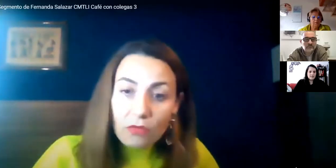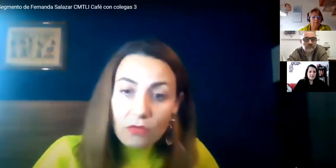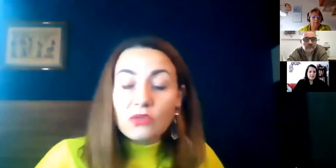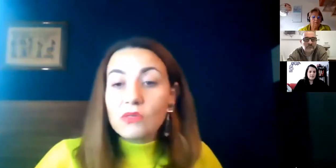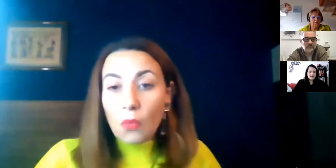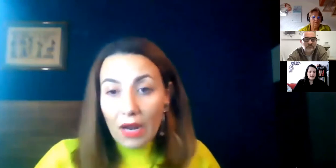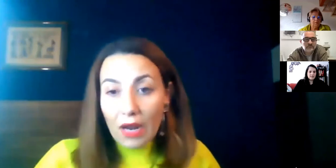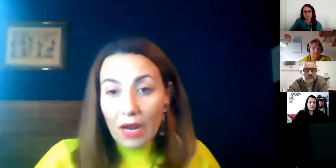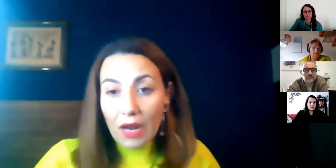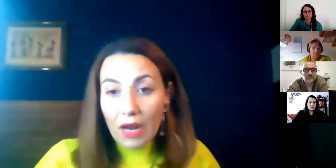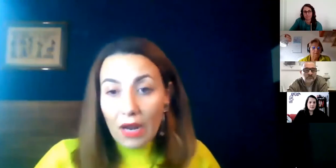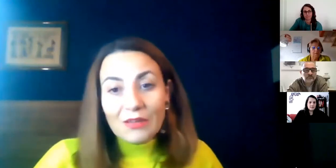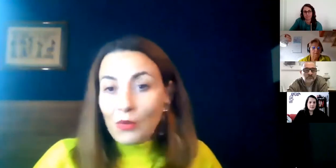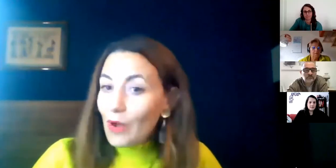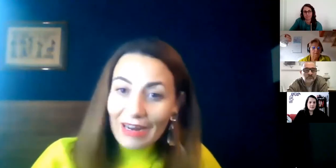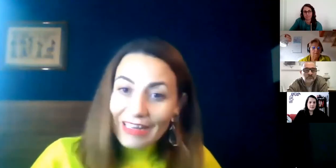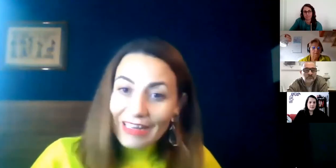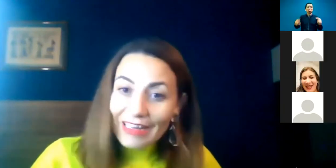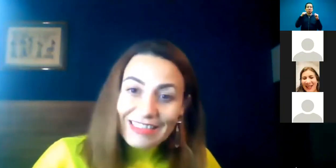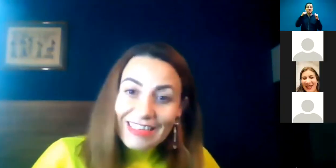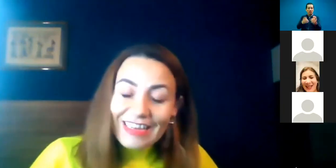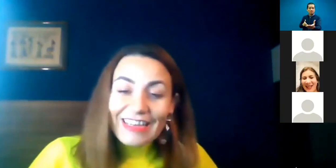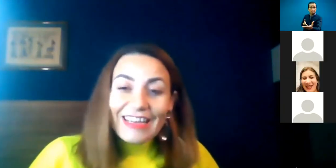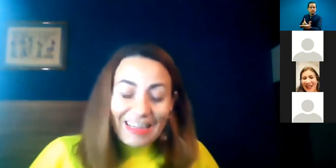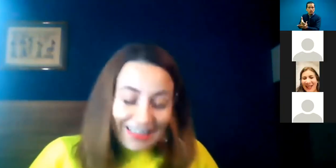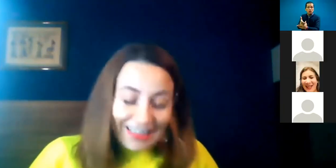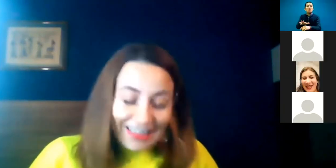% de los cuales no hablan inglés.